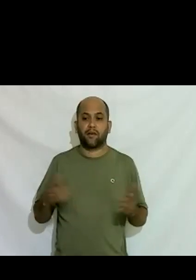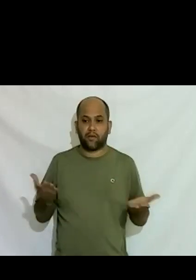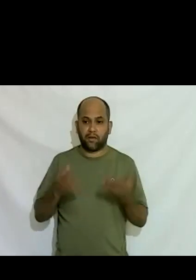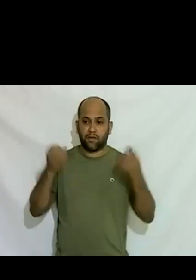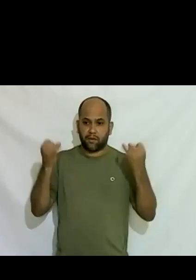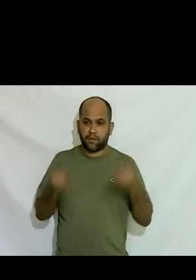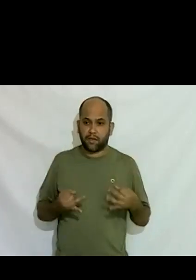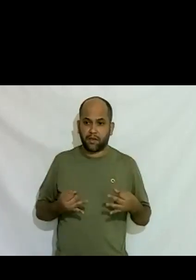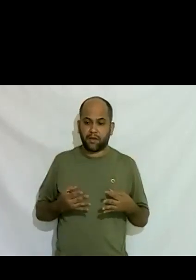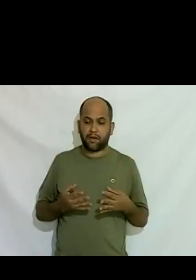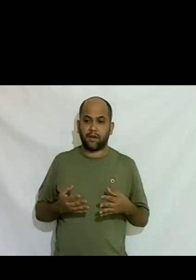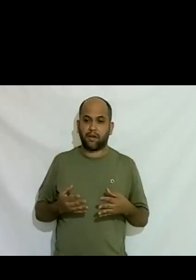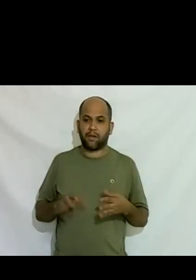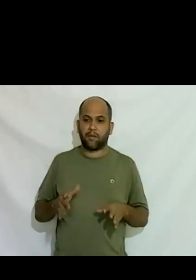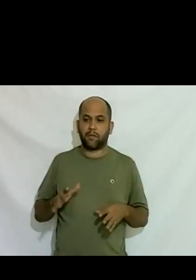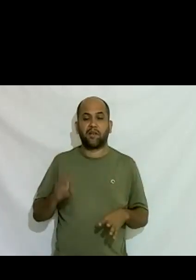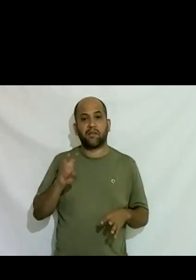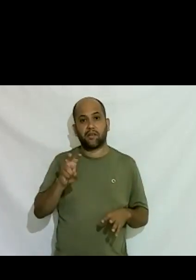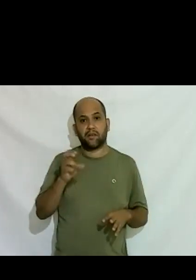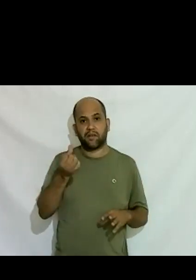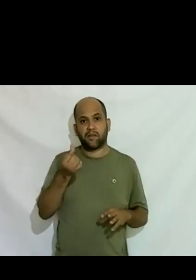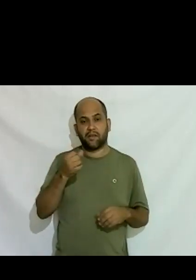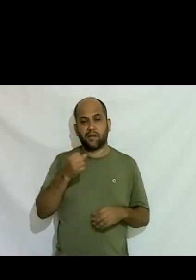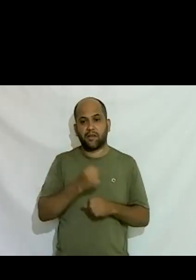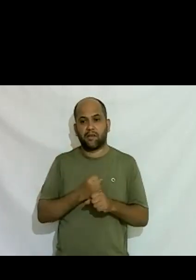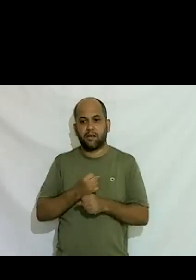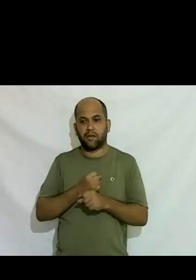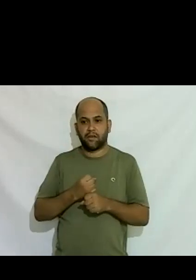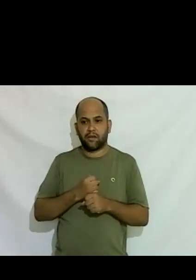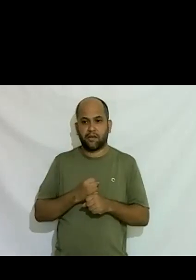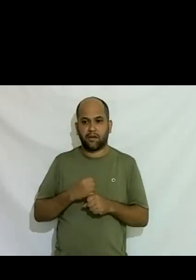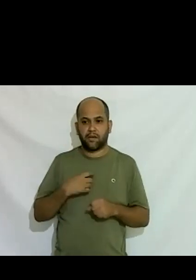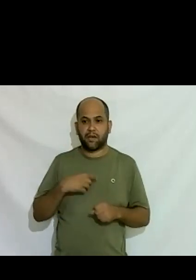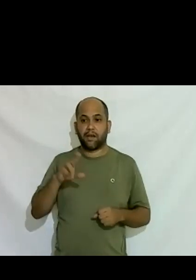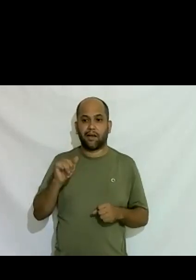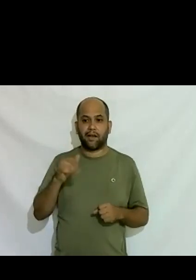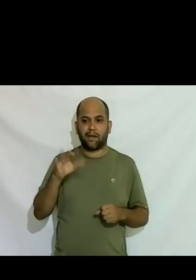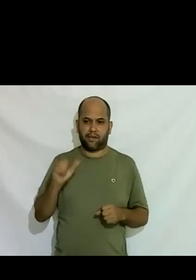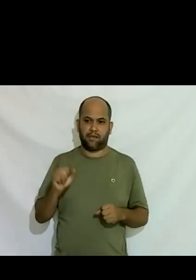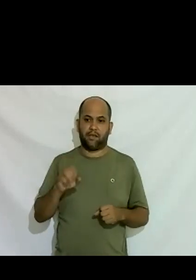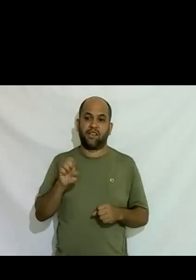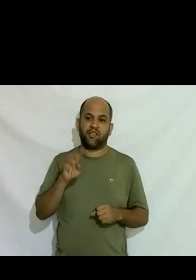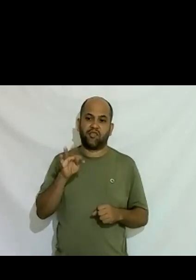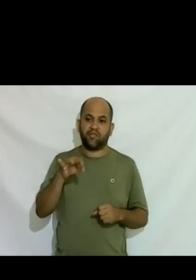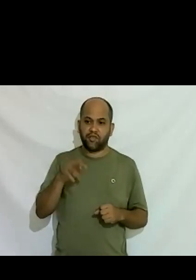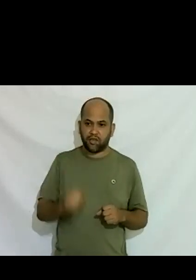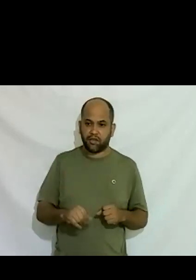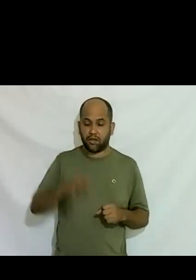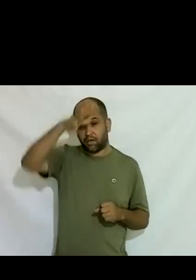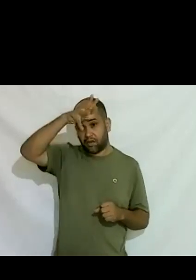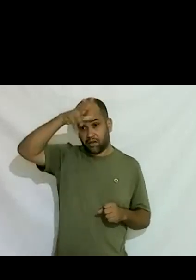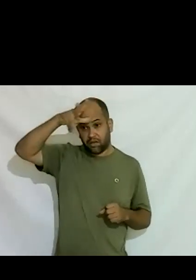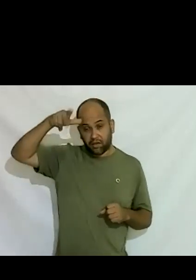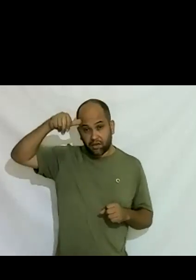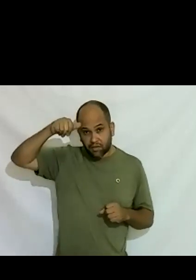que eu 5 6 anos para cá a questão de raça etnia a questão de índios a questão do